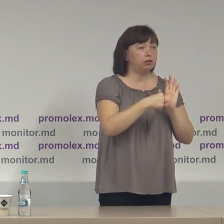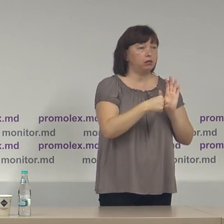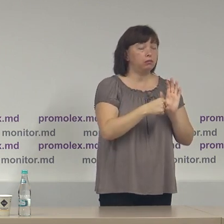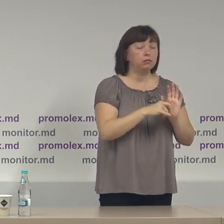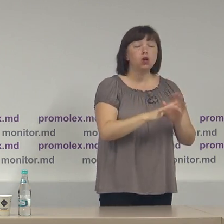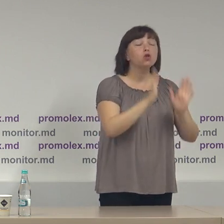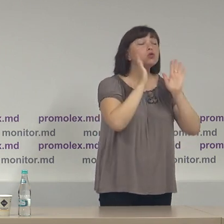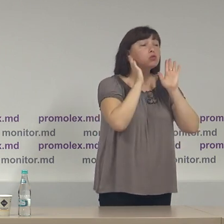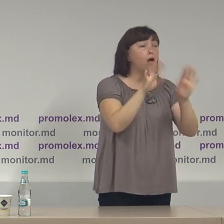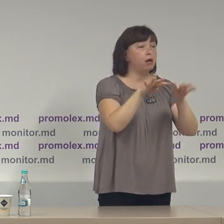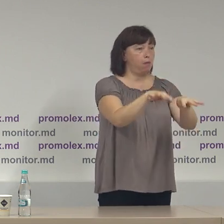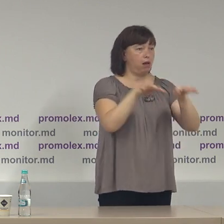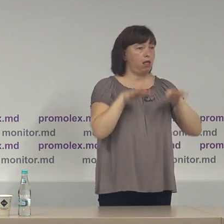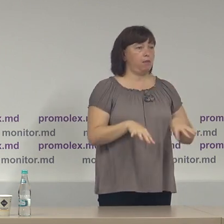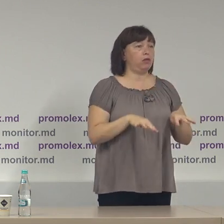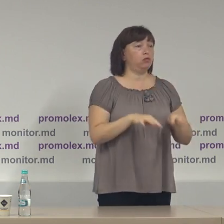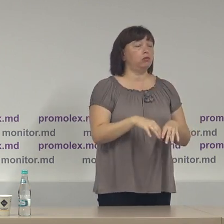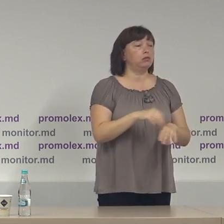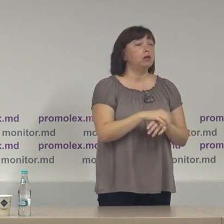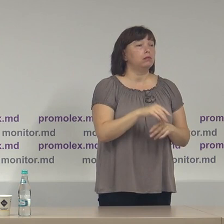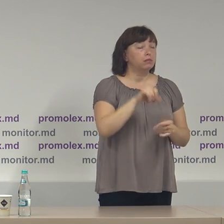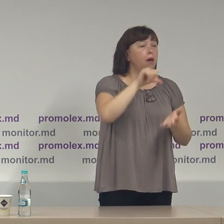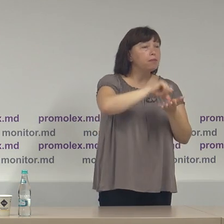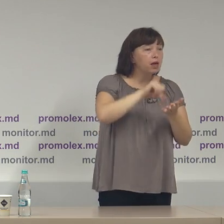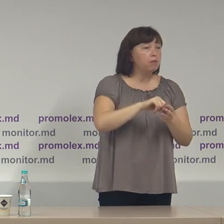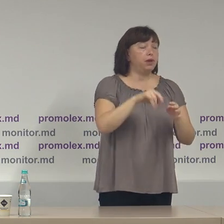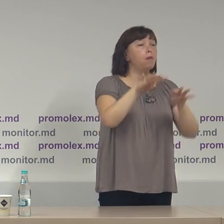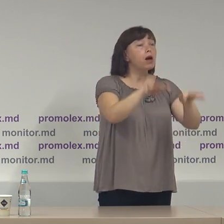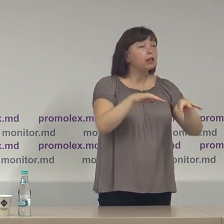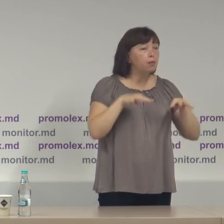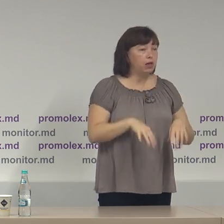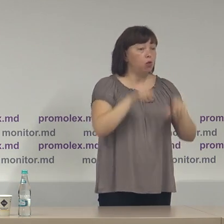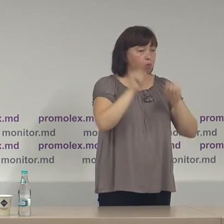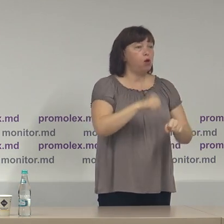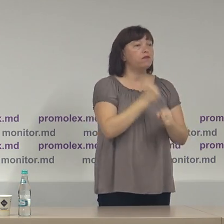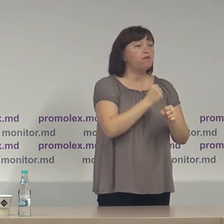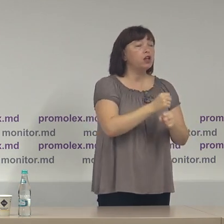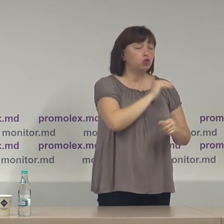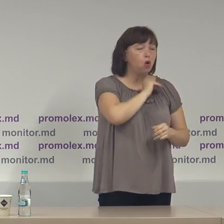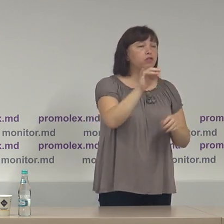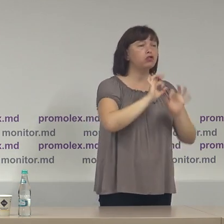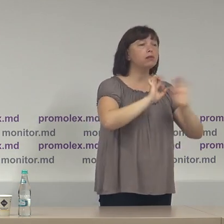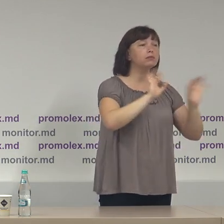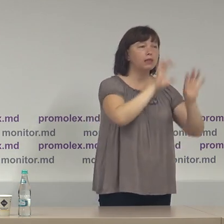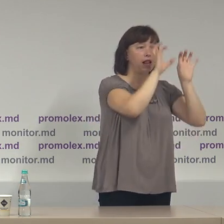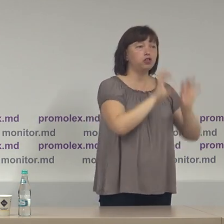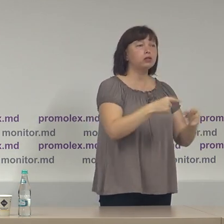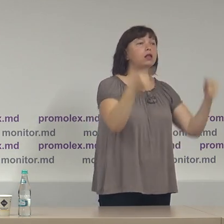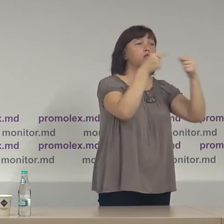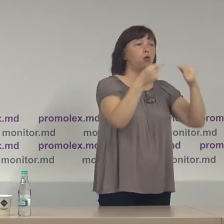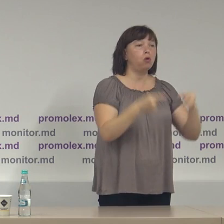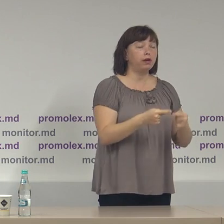Doar Parlamentul Republicii Moldova, plenul Parlamentul Republicii Moldova, poate face interpretarea oficială a legislației.